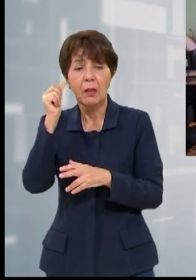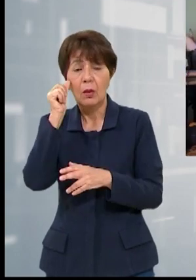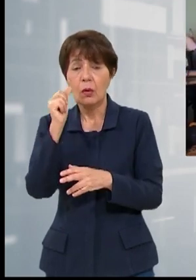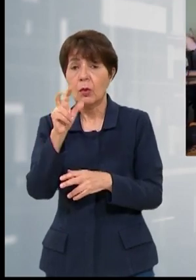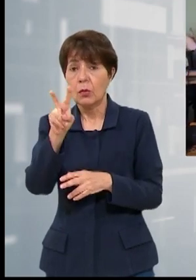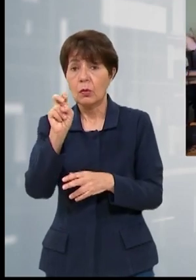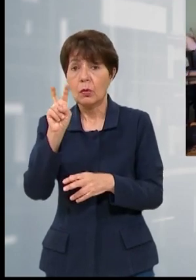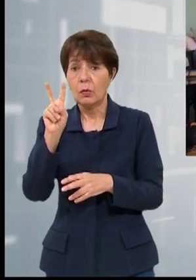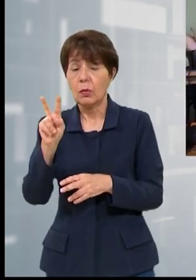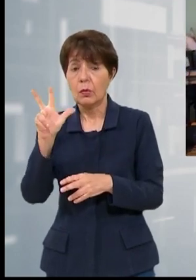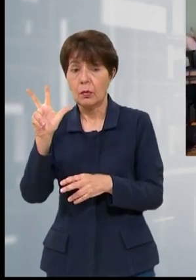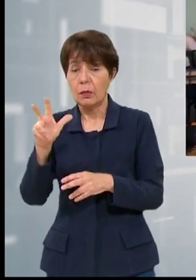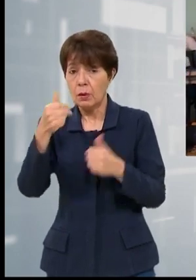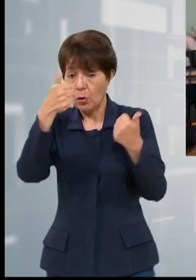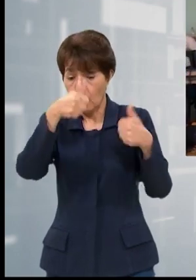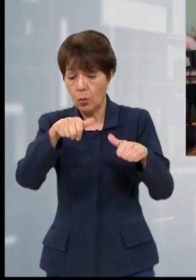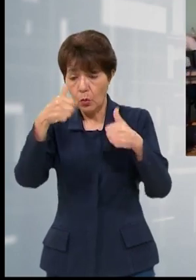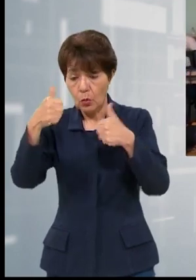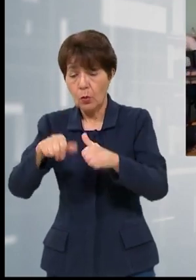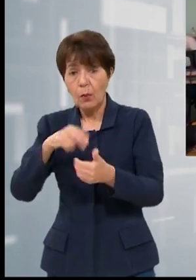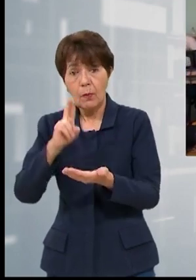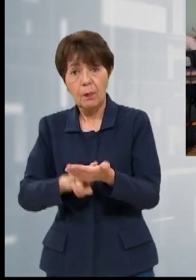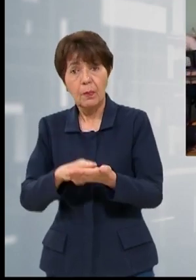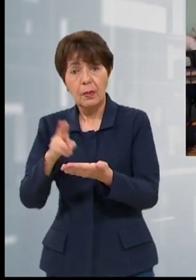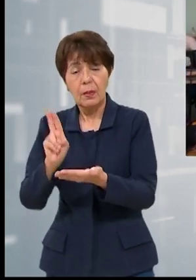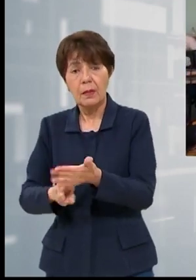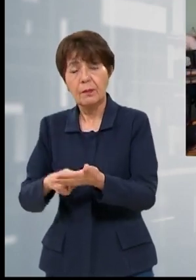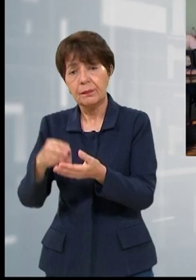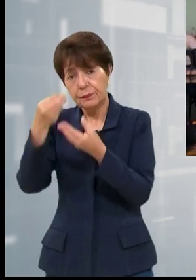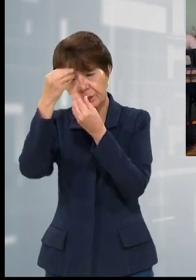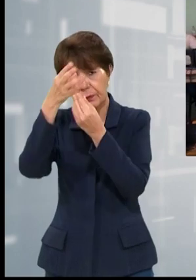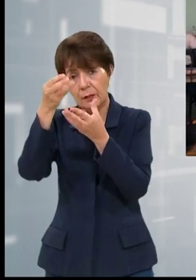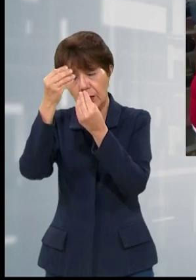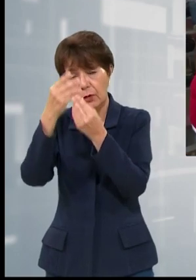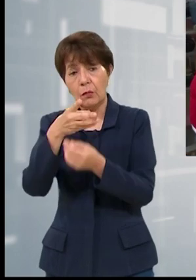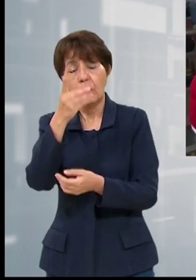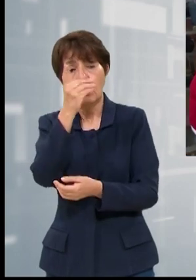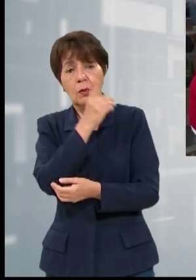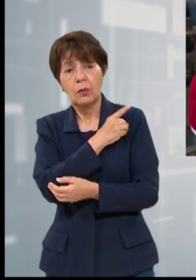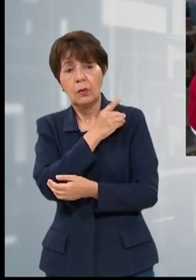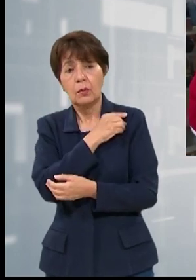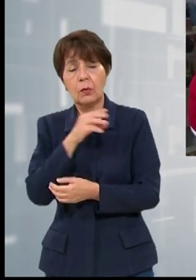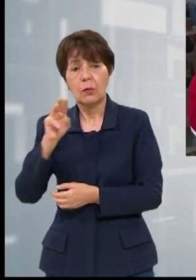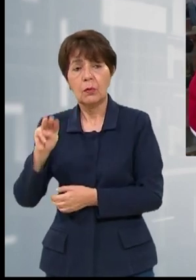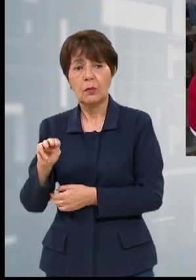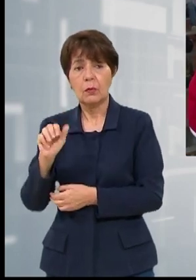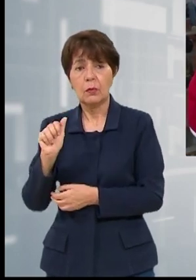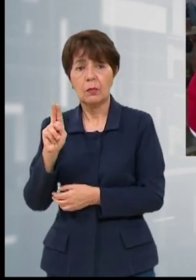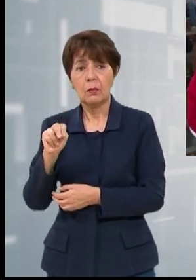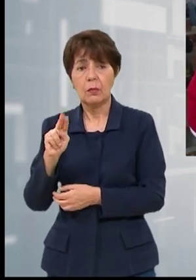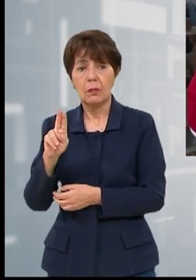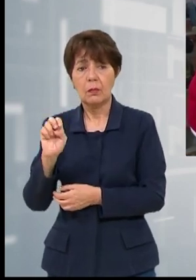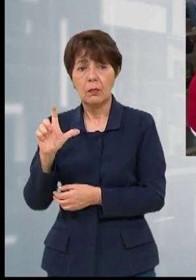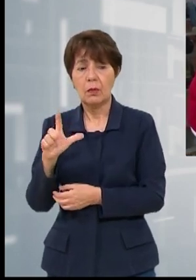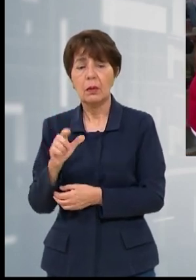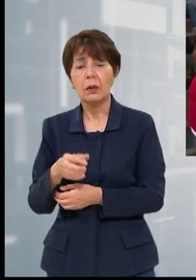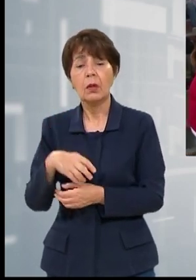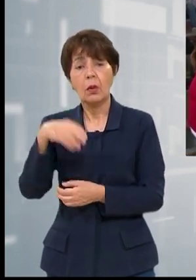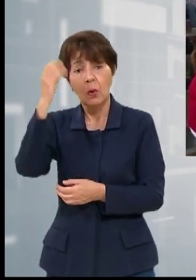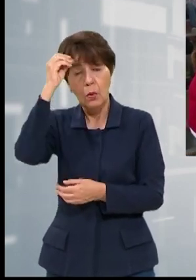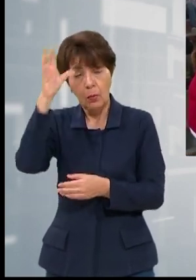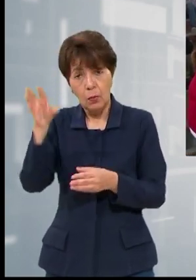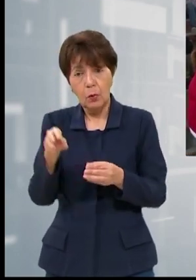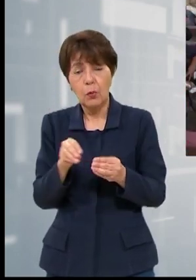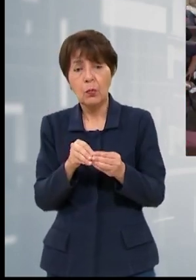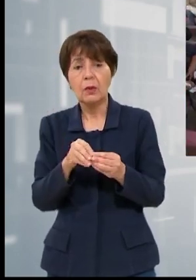de 223 acuerdos asignados, informó el director departamental Manuel de Jesús Zelaya, quien agregó que